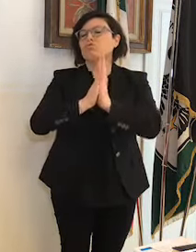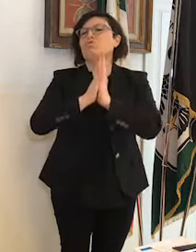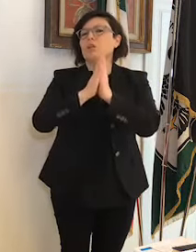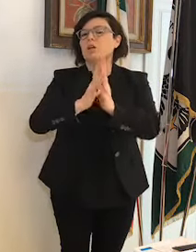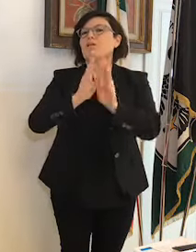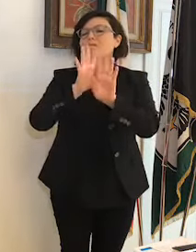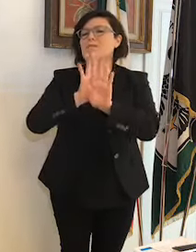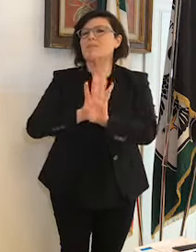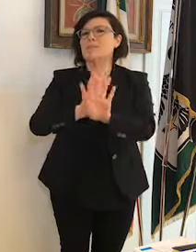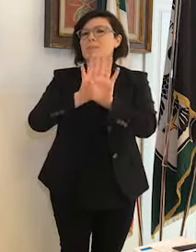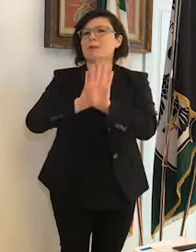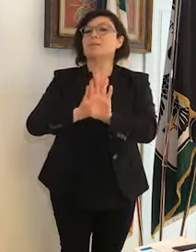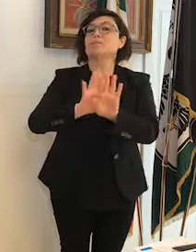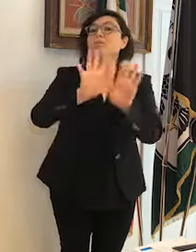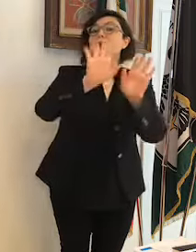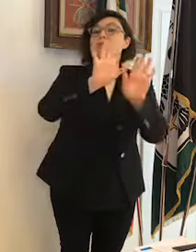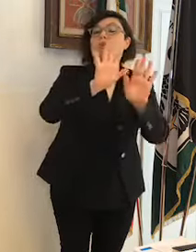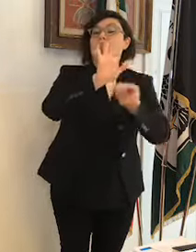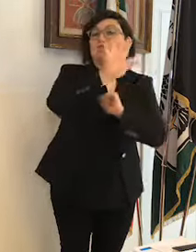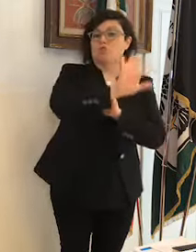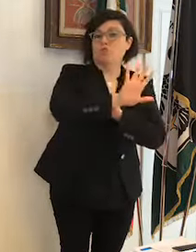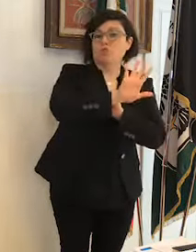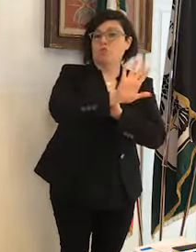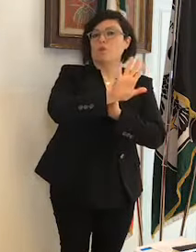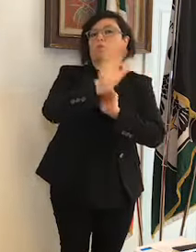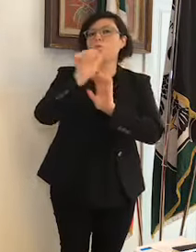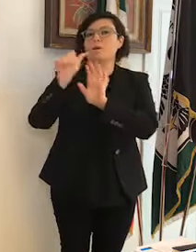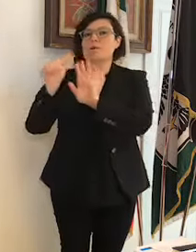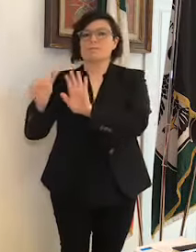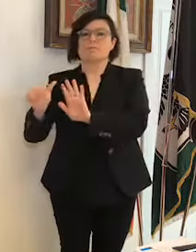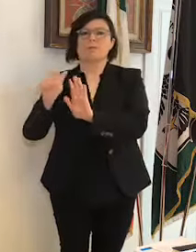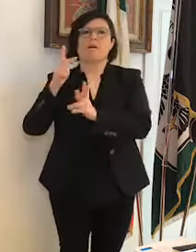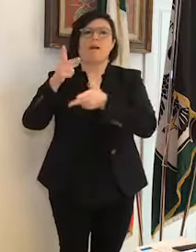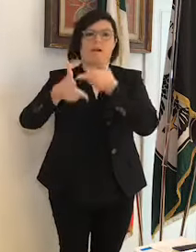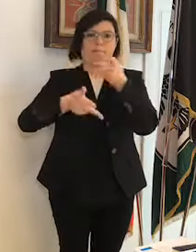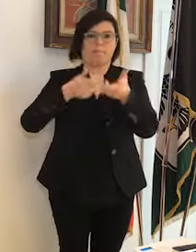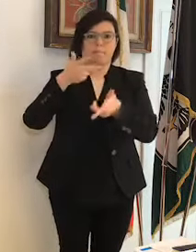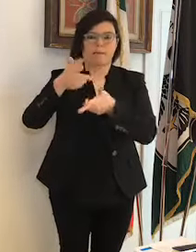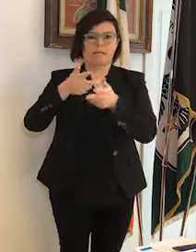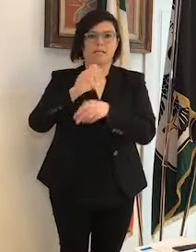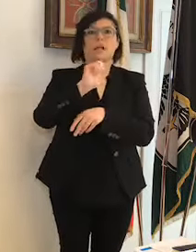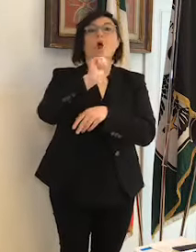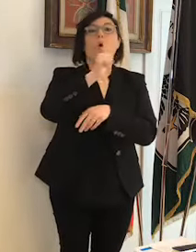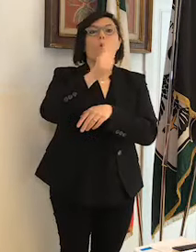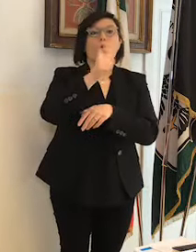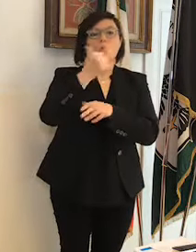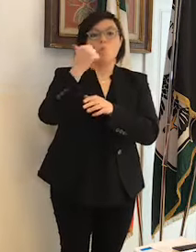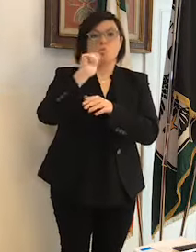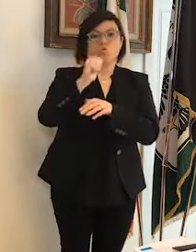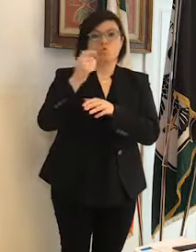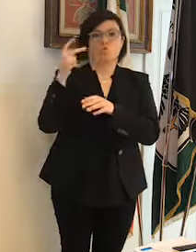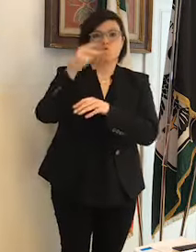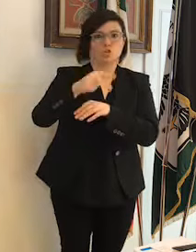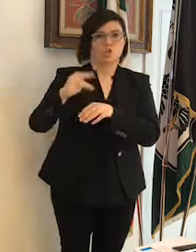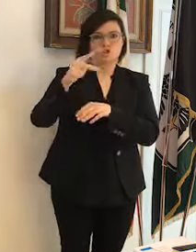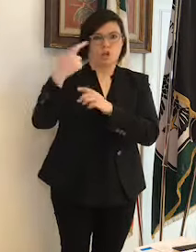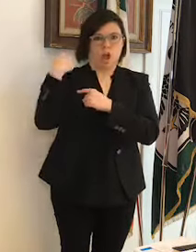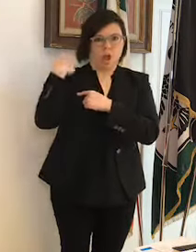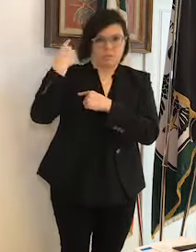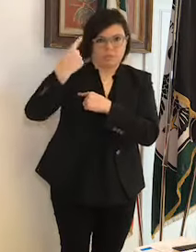5 e il 6 aprile in occasione dell'undicesimo anniversario del terremoto